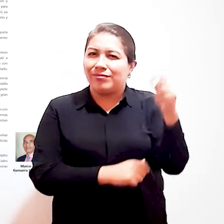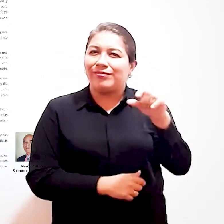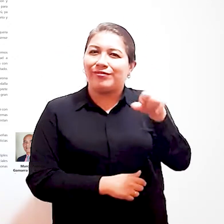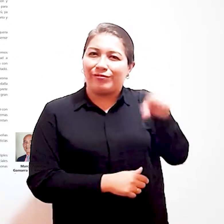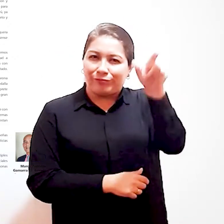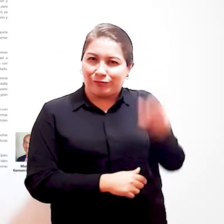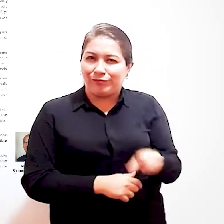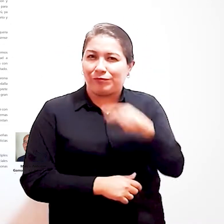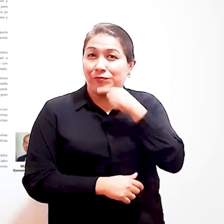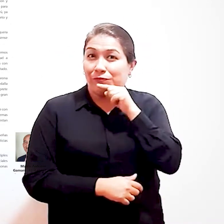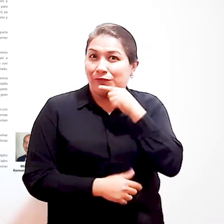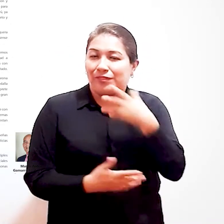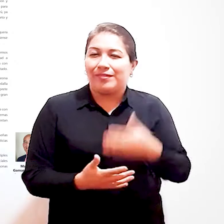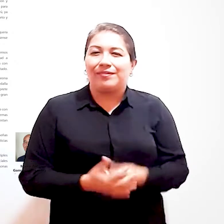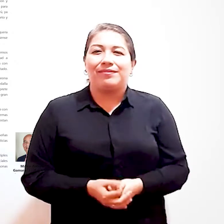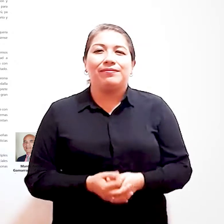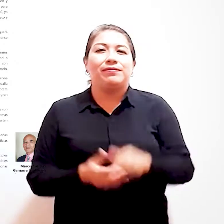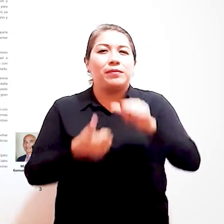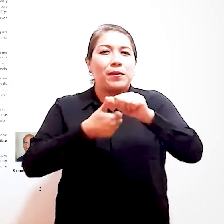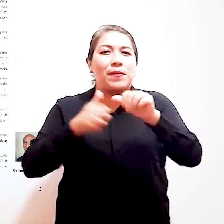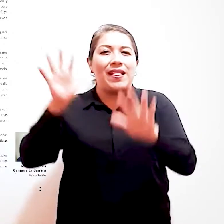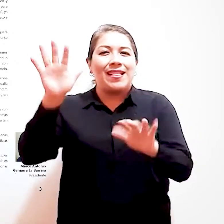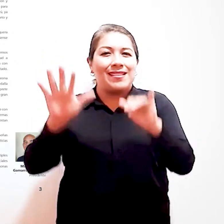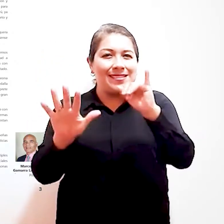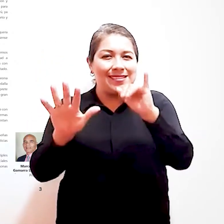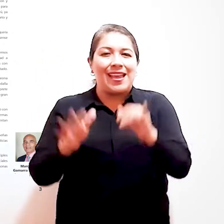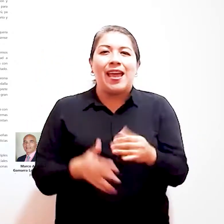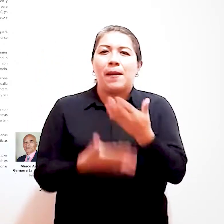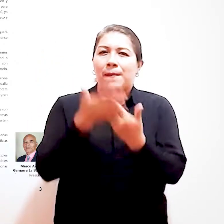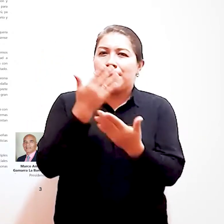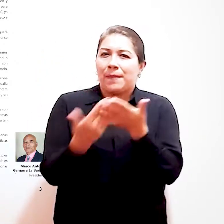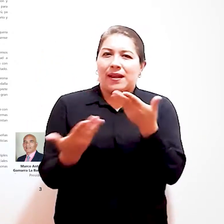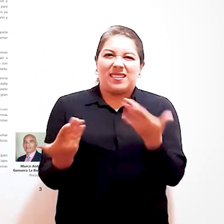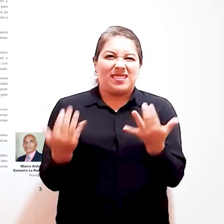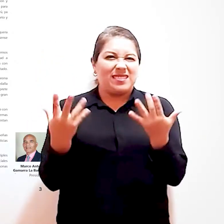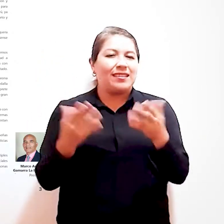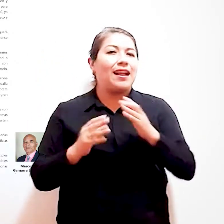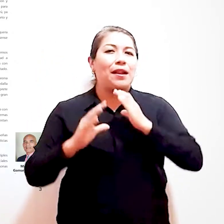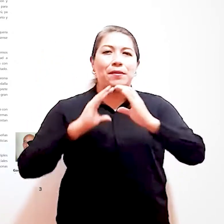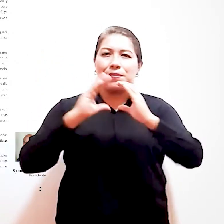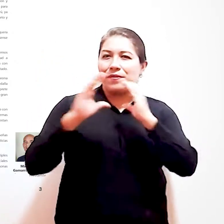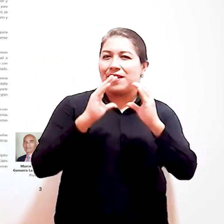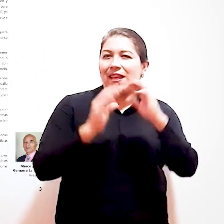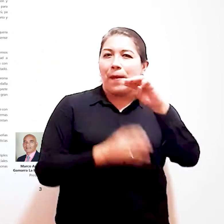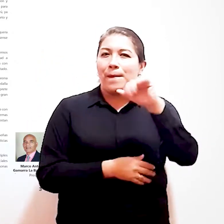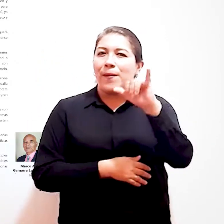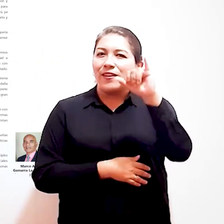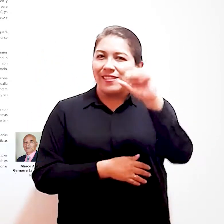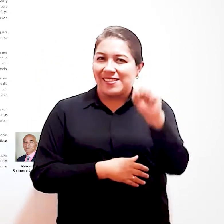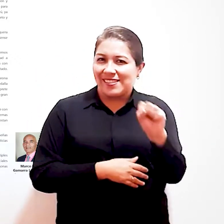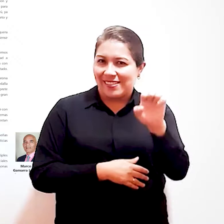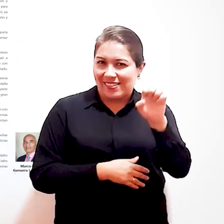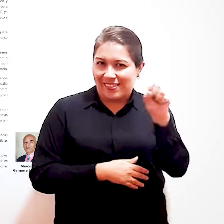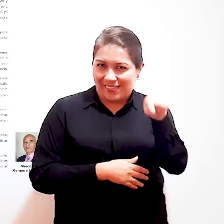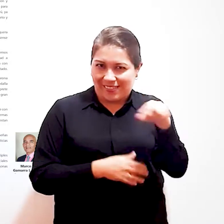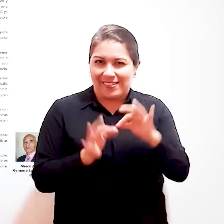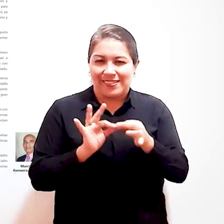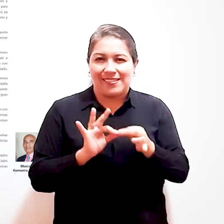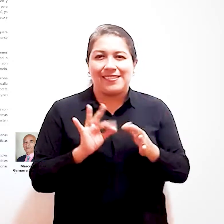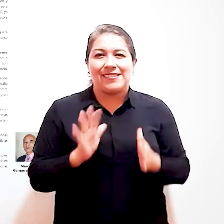Perú campeón. Yuliana Póveda. Página 16. Manos que comunican. Moisés Pizcoya.